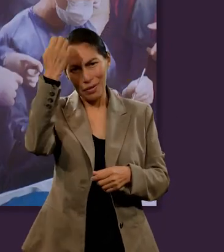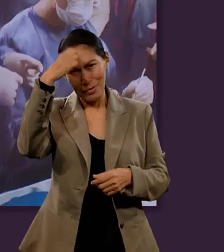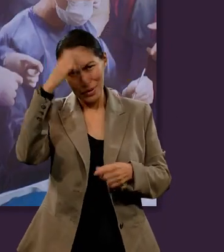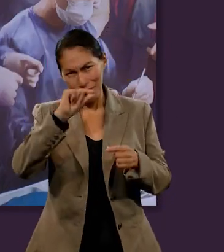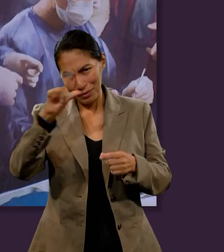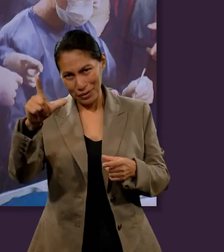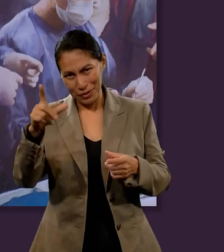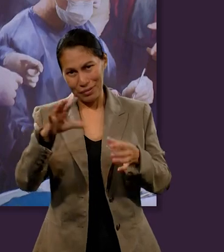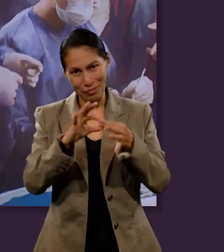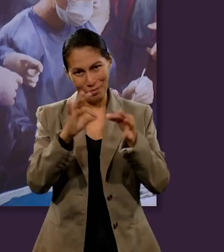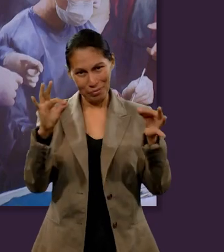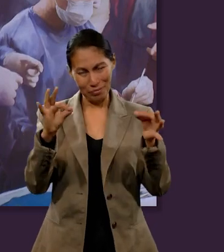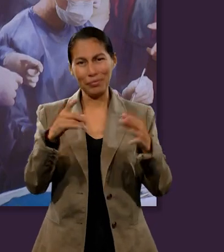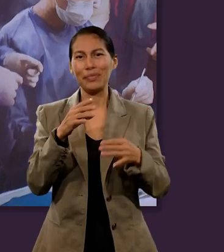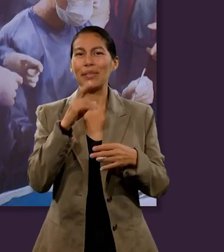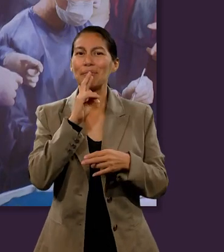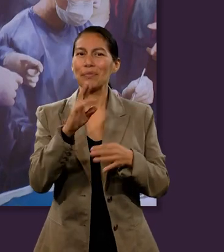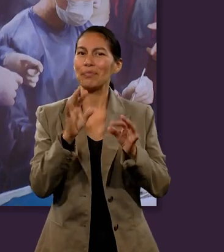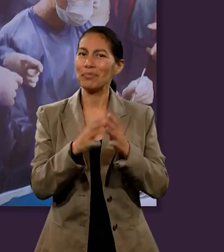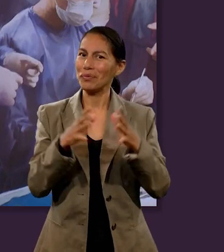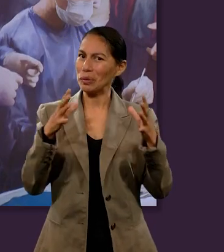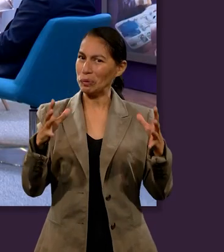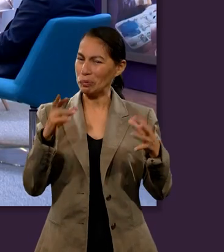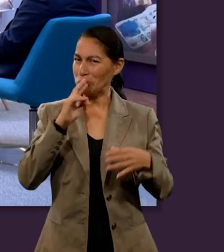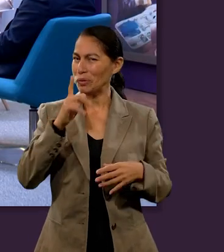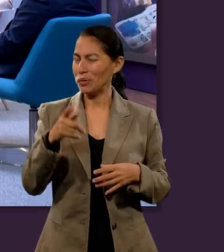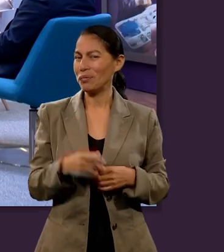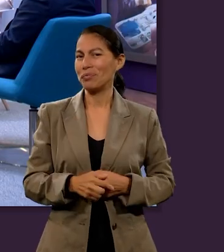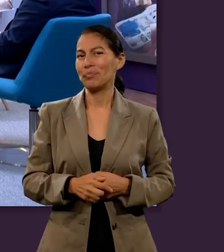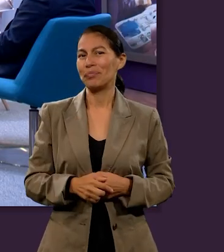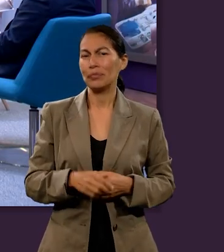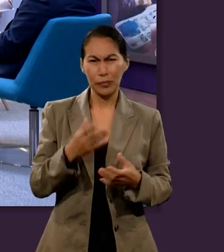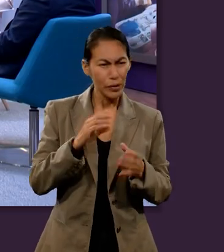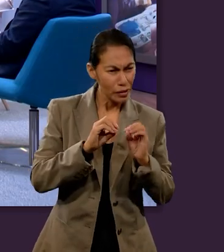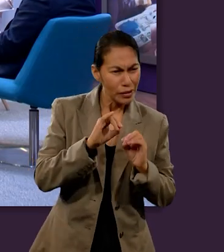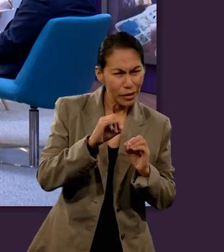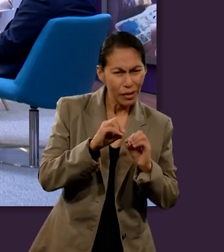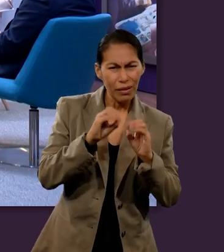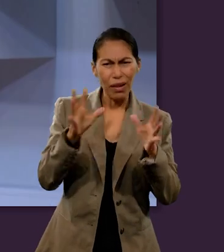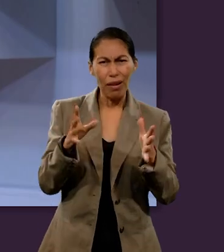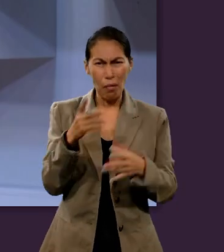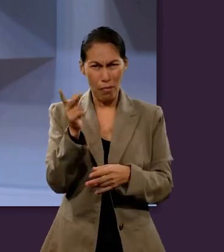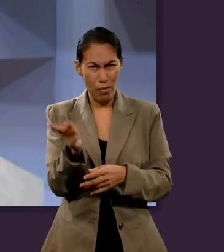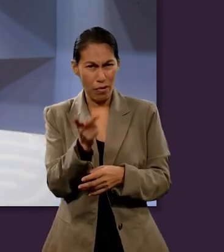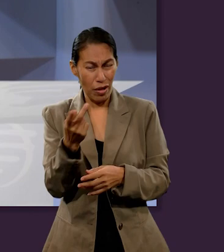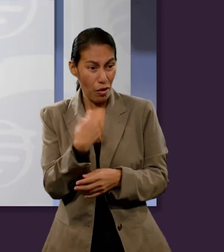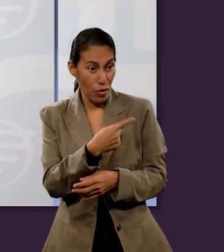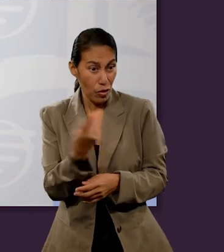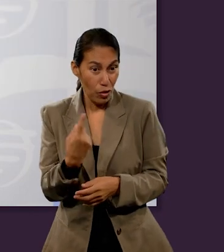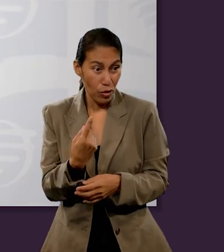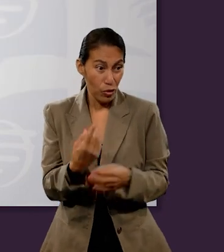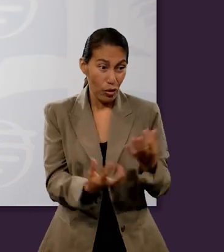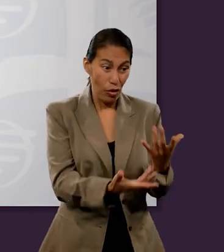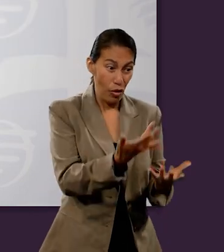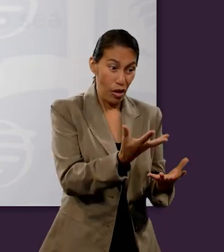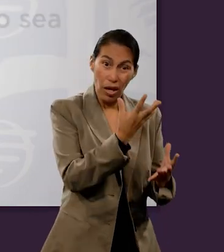mejor le pedimos al experto que nos amplíe esta respuesta? Claro que sí. Vamos a preguntarle al experto si podemos